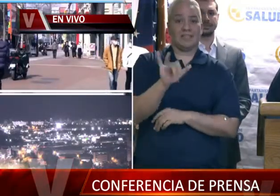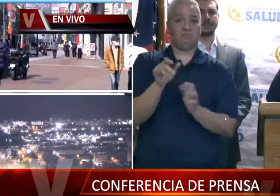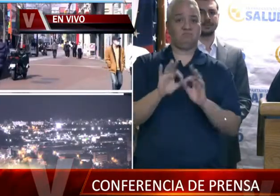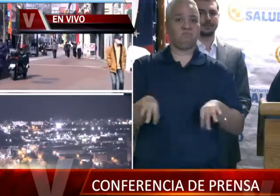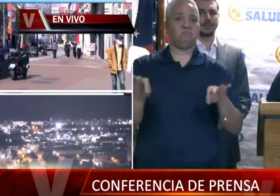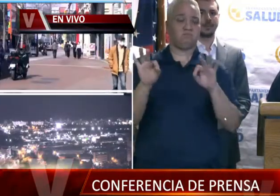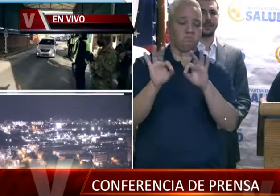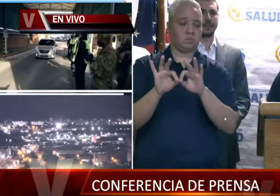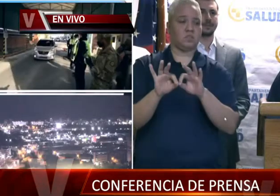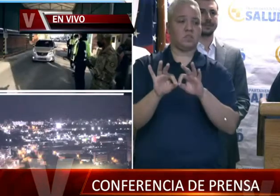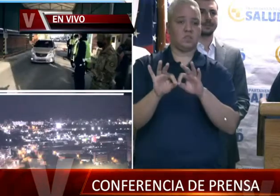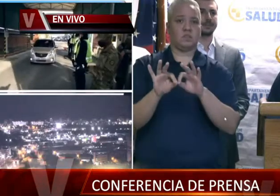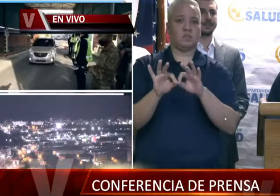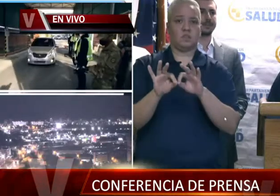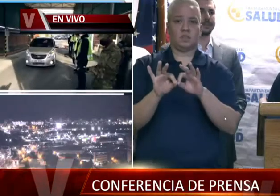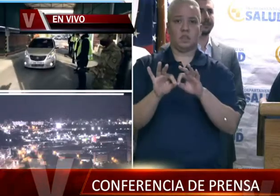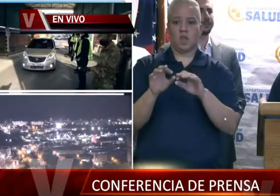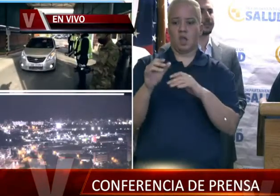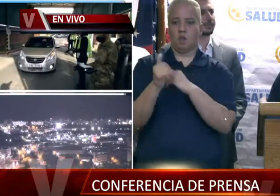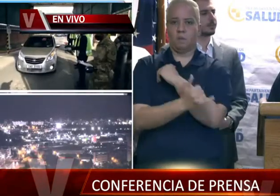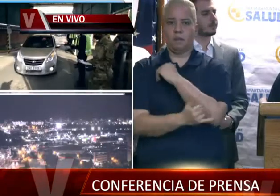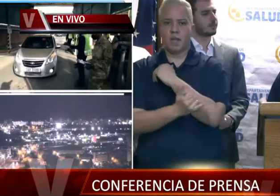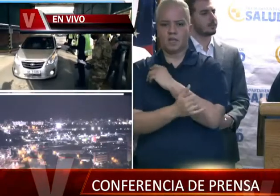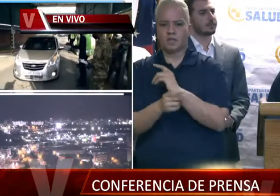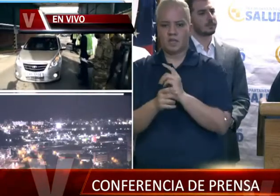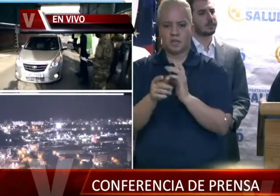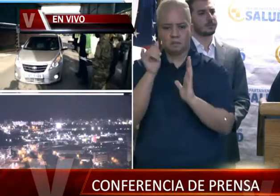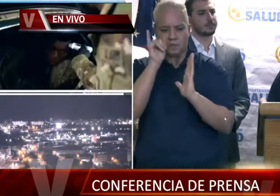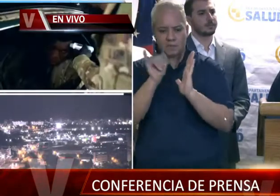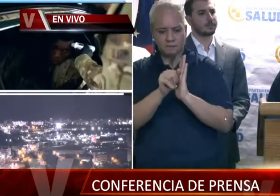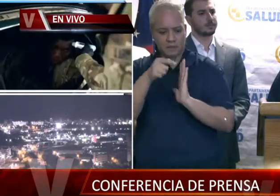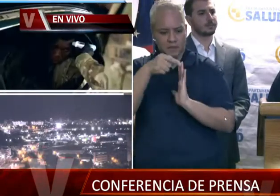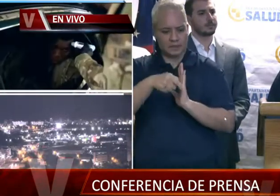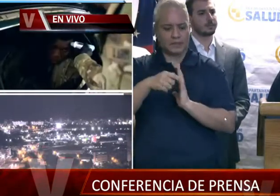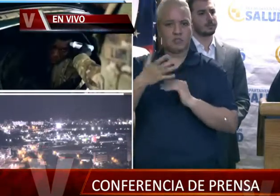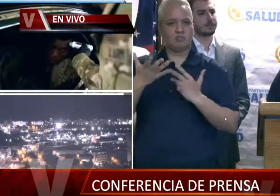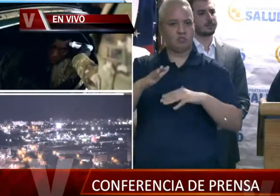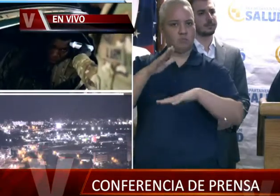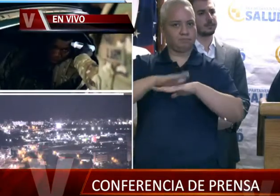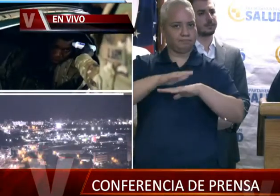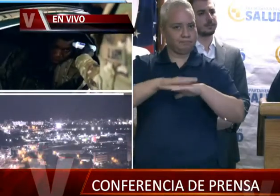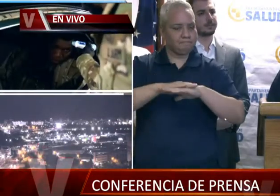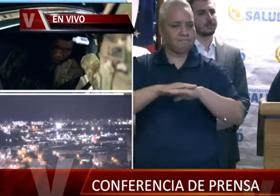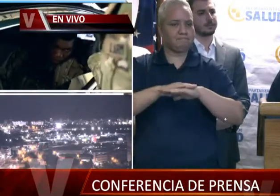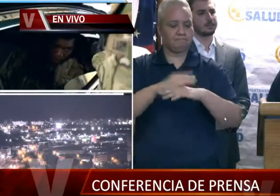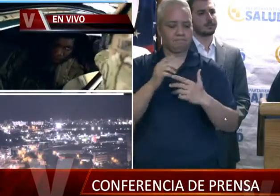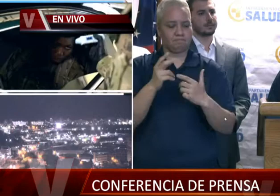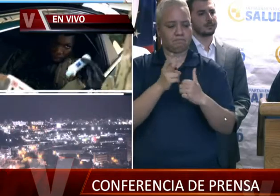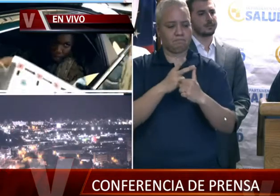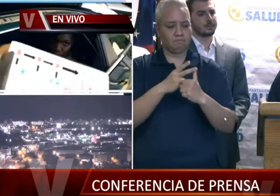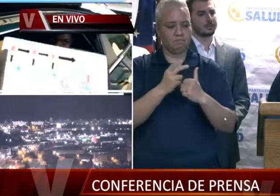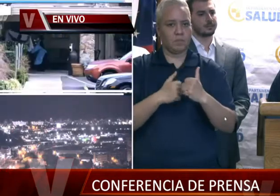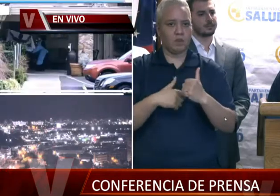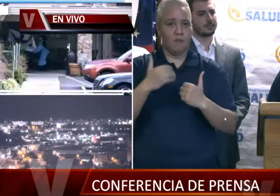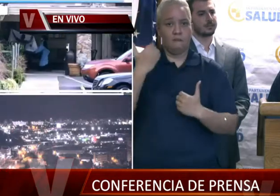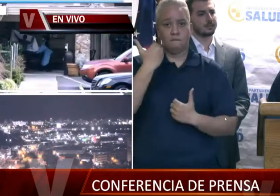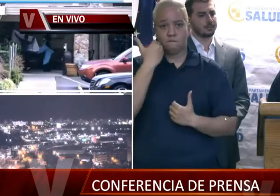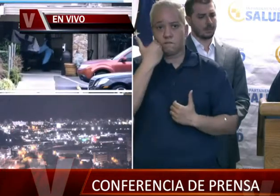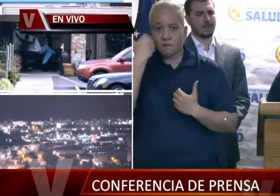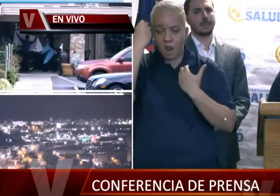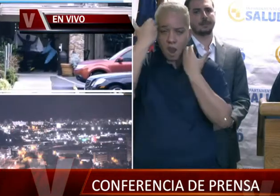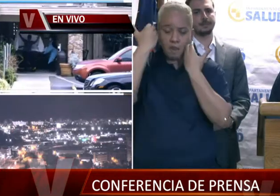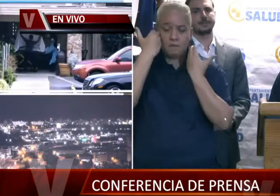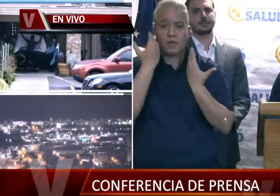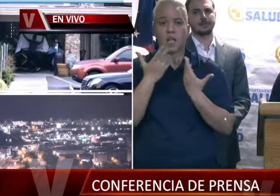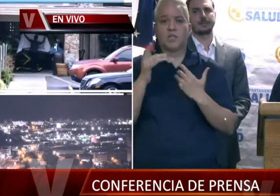el historial de viaje de uno de estos países que han sido señalados ya en las alertas, tos, fiebre y dificultad